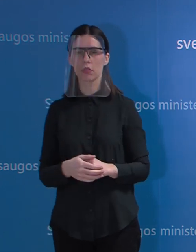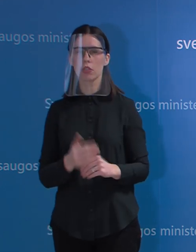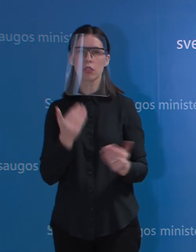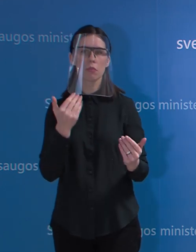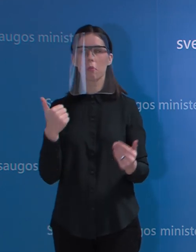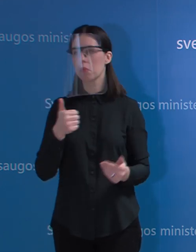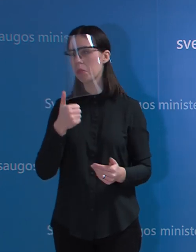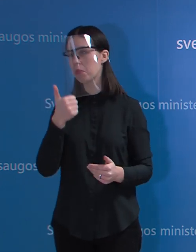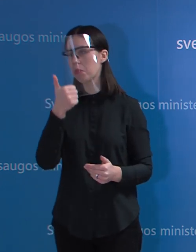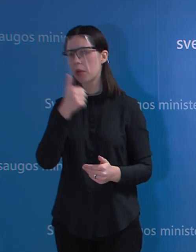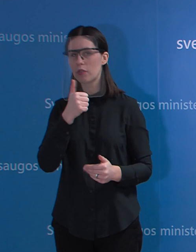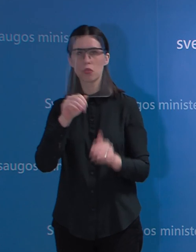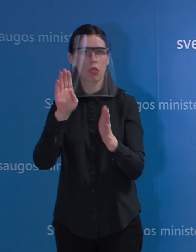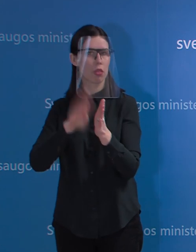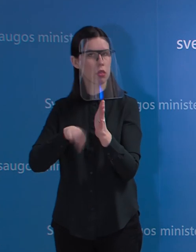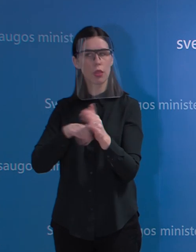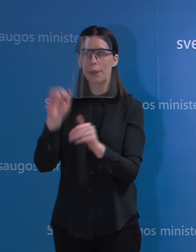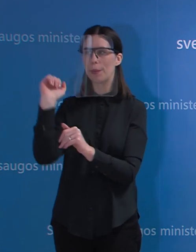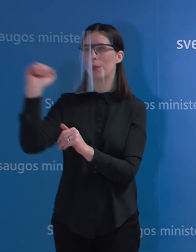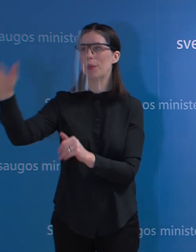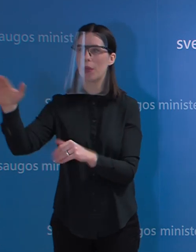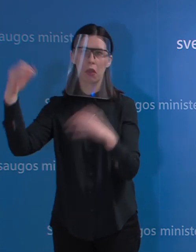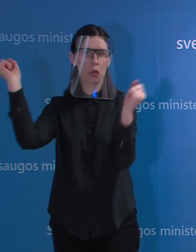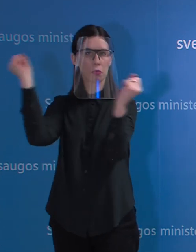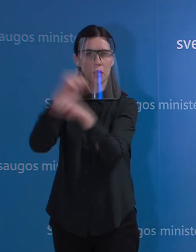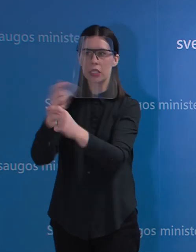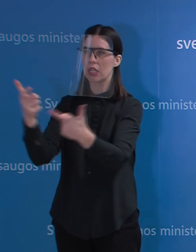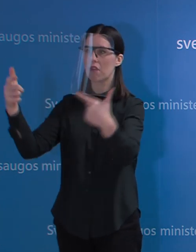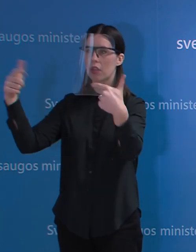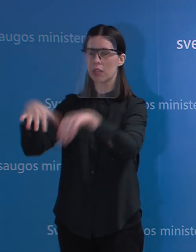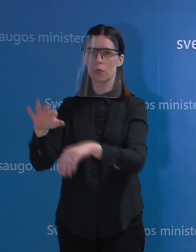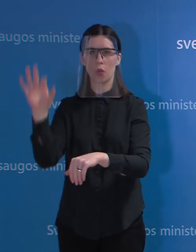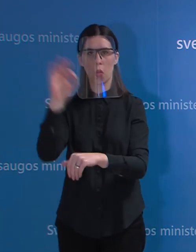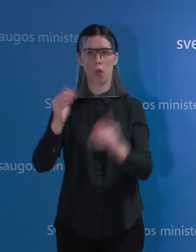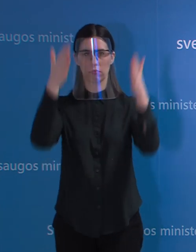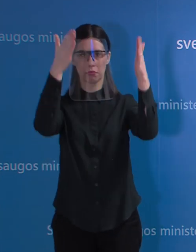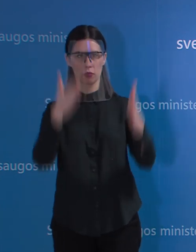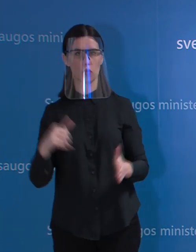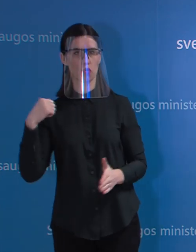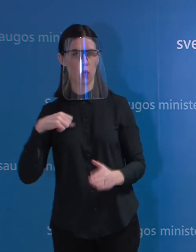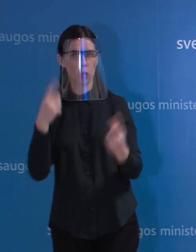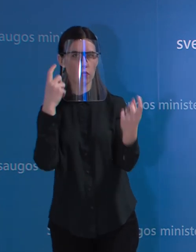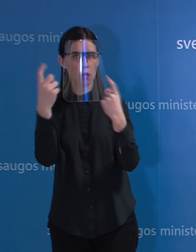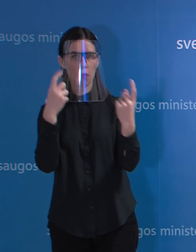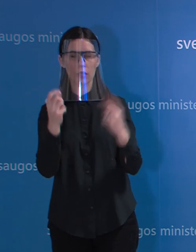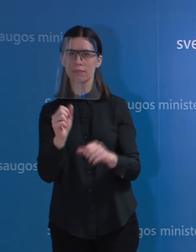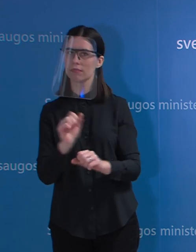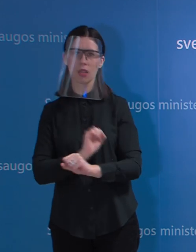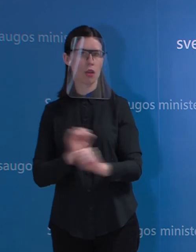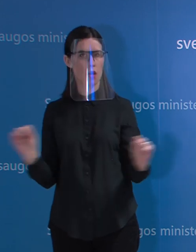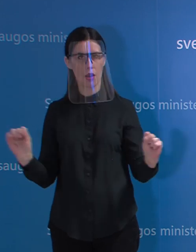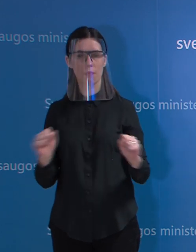paprasčiausių būdu nusiųsti, bet kamis savivaldybė, tai vėlgi turi būti tam tikras ir duomenų saugumas